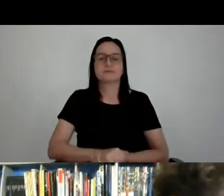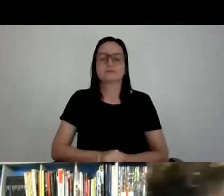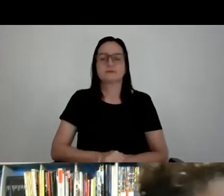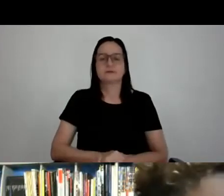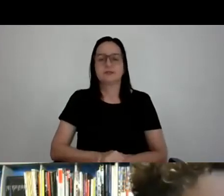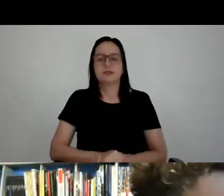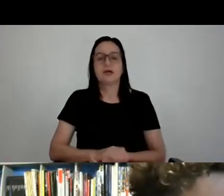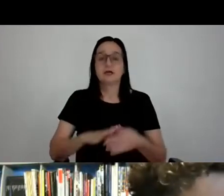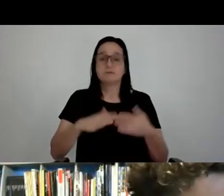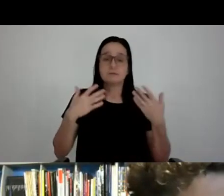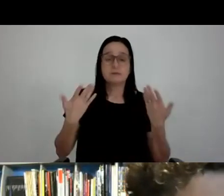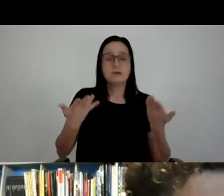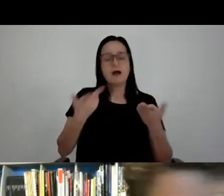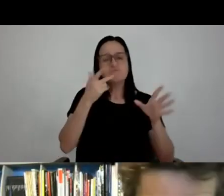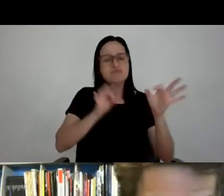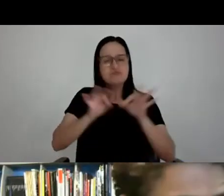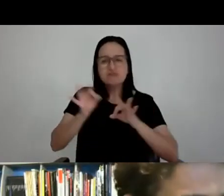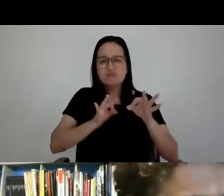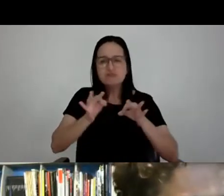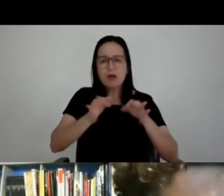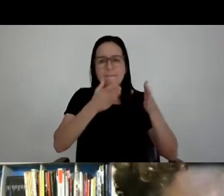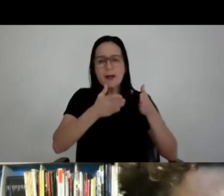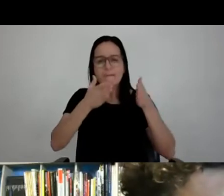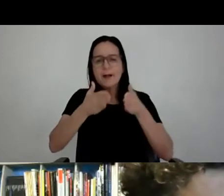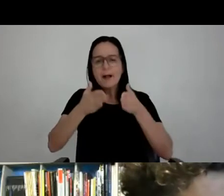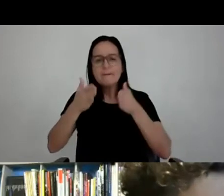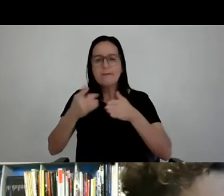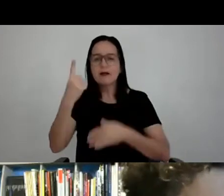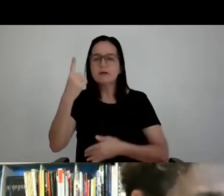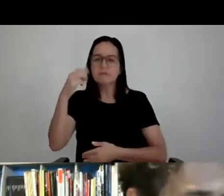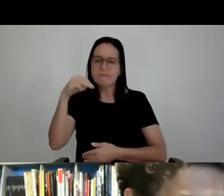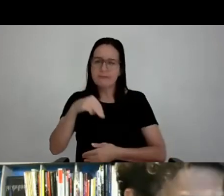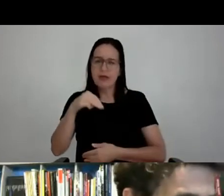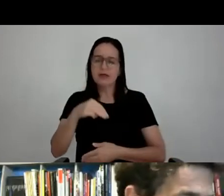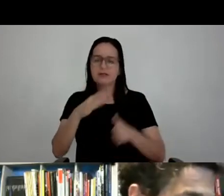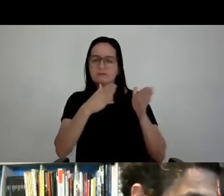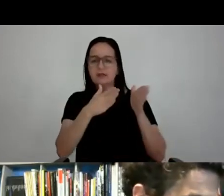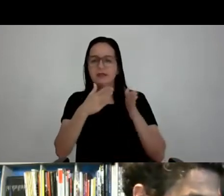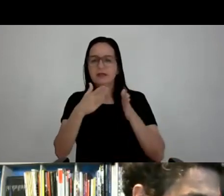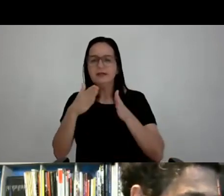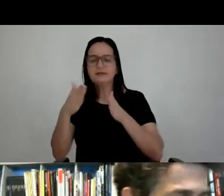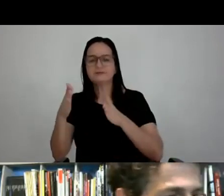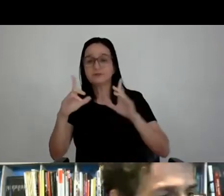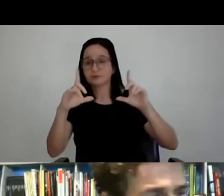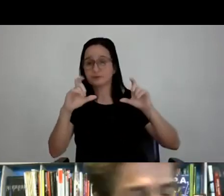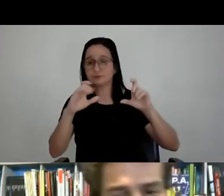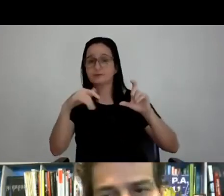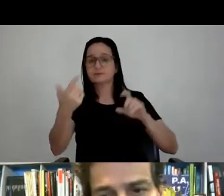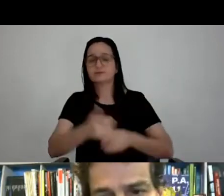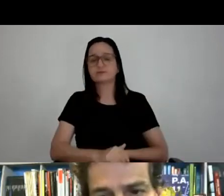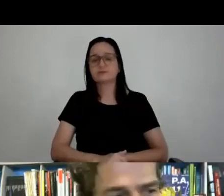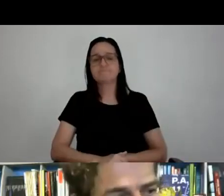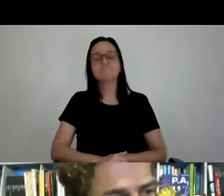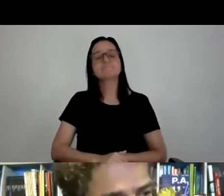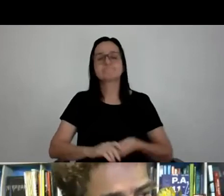Então, aí você vê que a foi montando isso, cada peça dessa tem um metro, passamos, aí chegamos nessa foto próxima. Bom, isso aí,